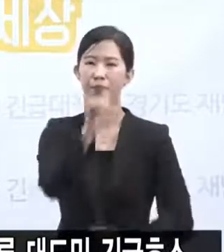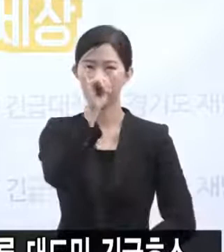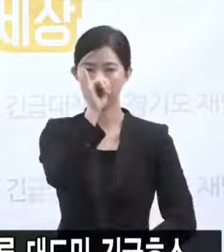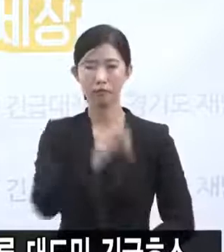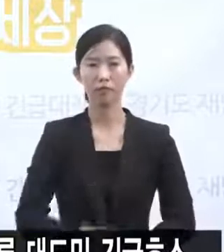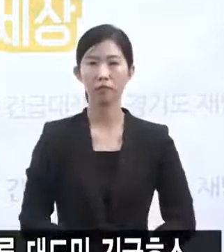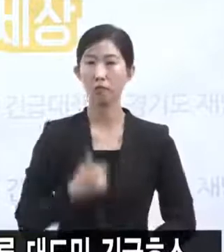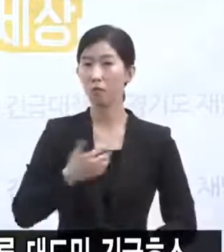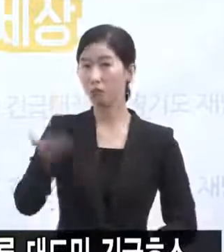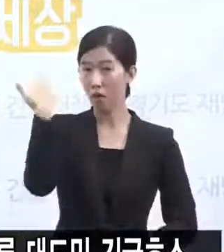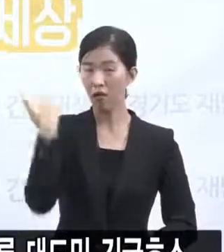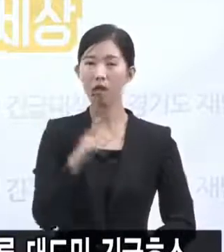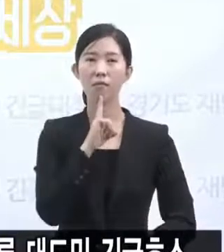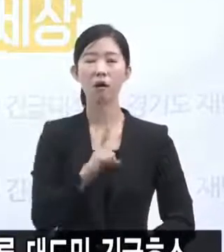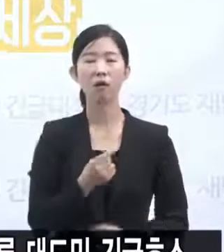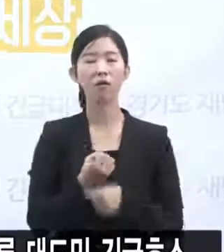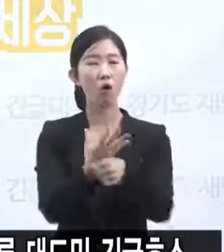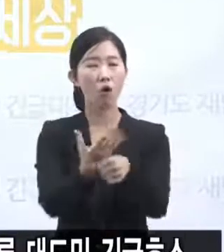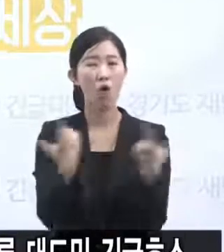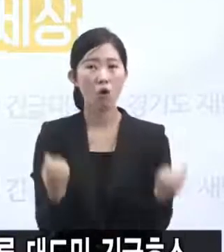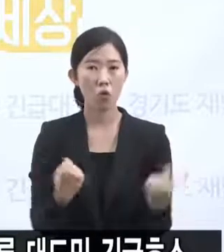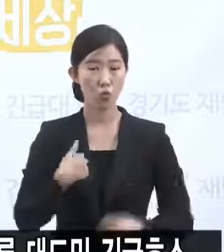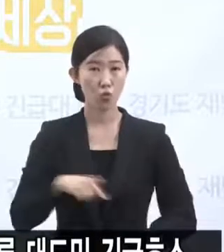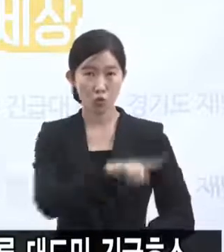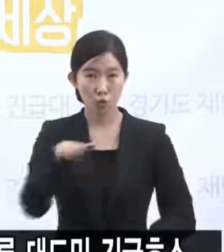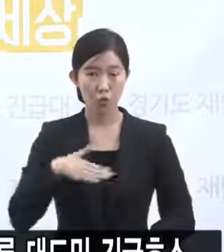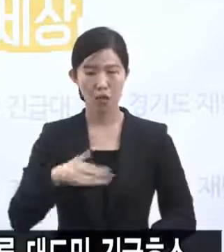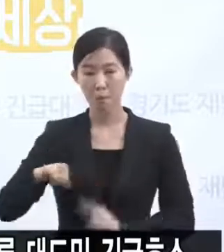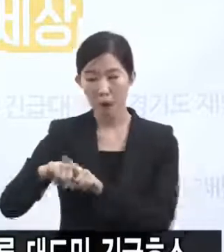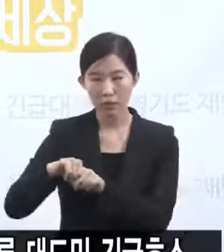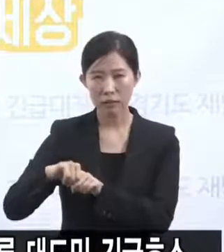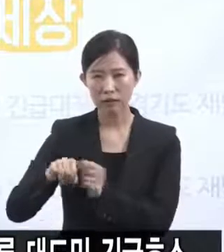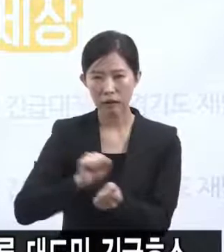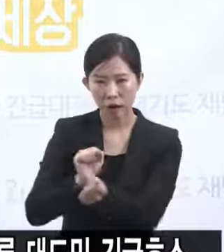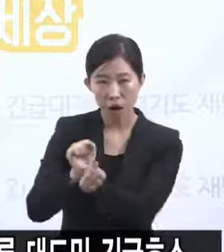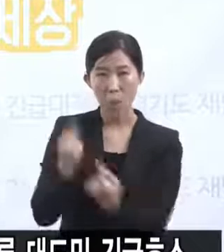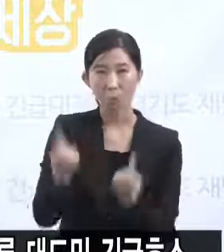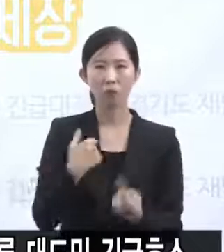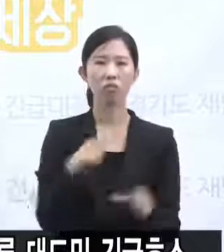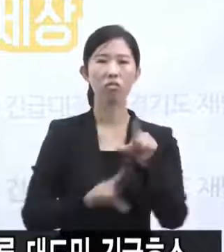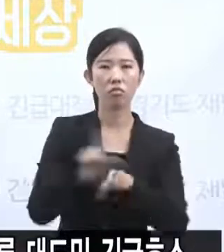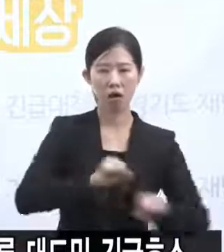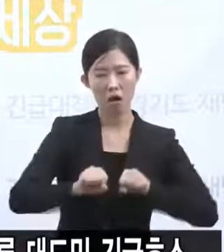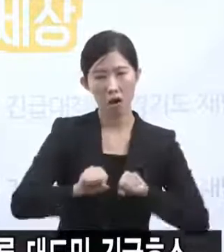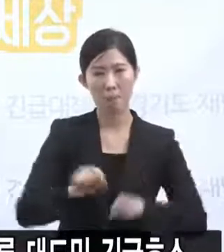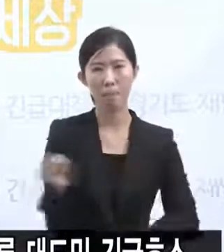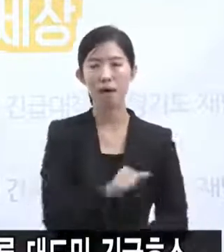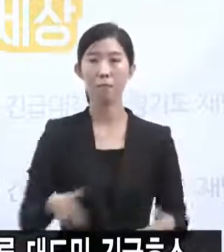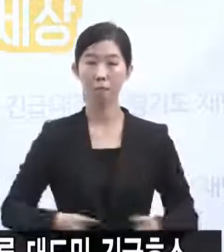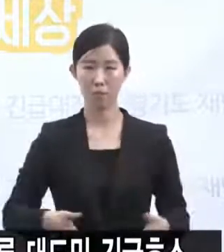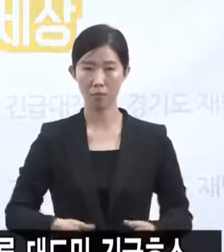것처럼 우리는 바이러스보다 빨라야 합니다. 생활치료시설 전환이 가능한 시설을